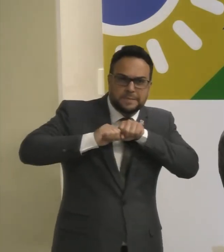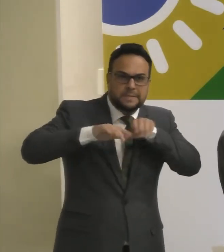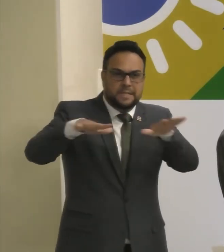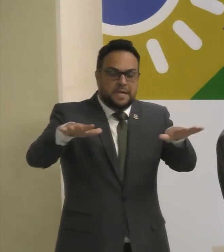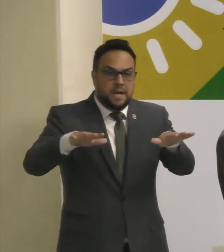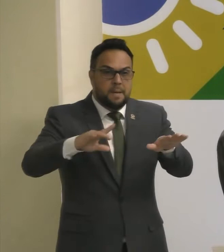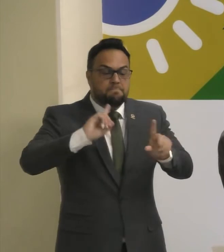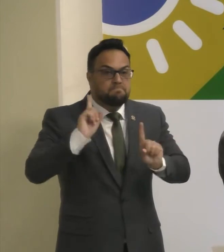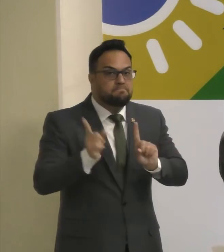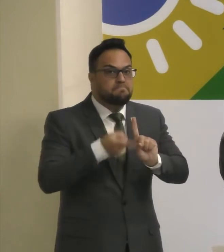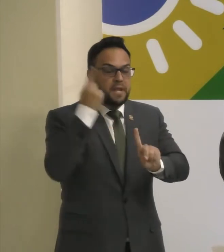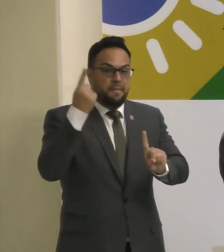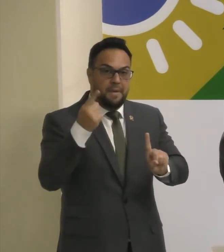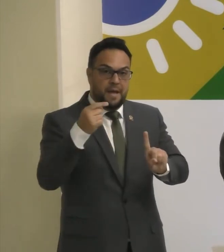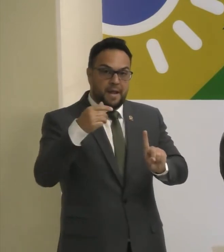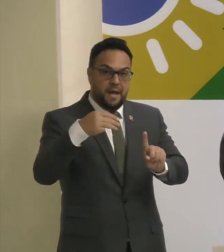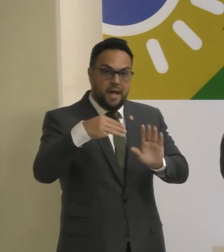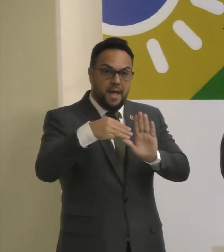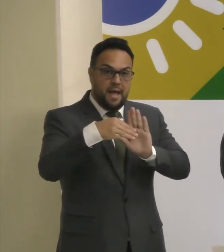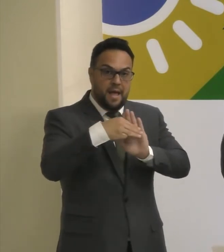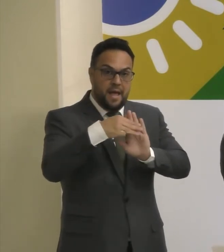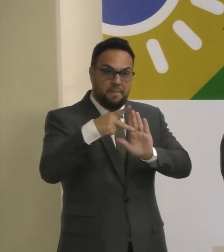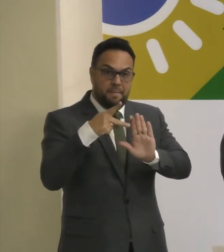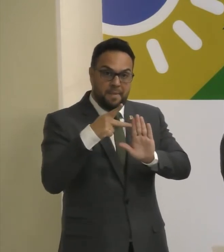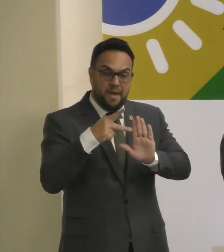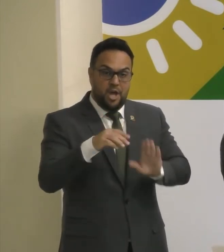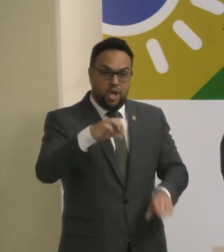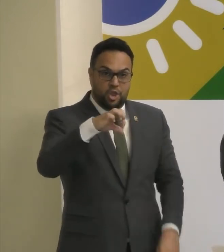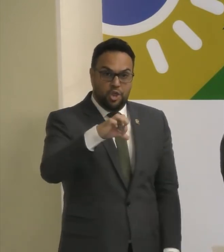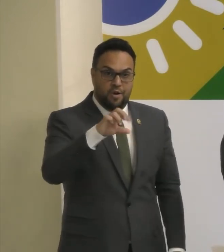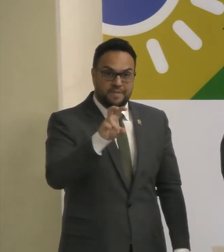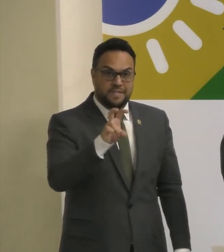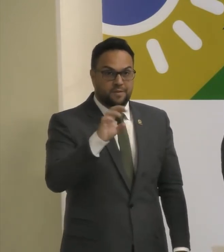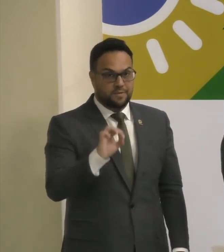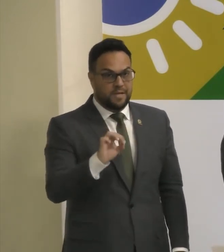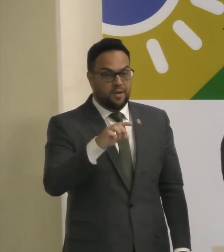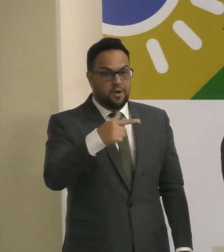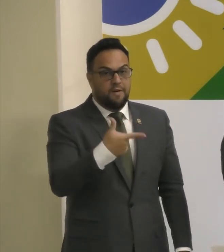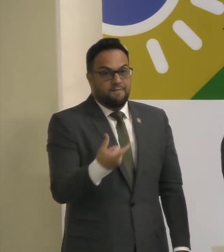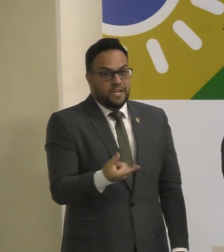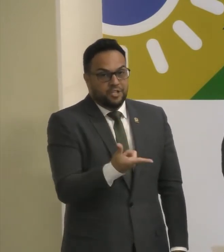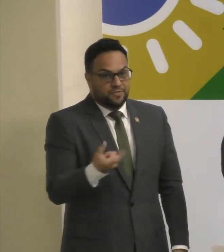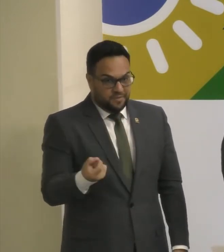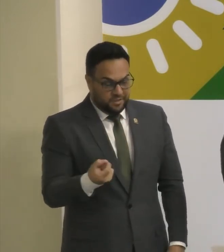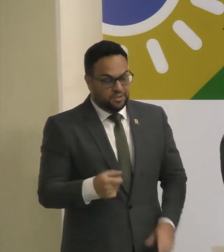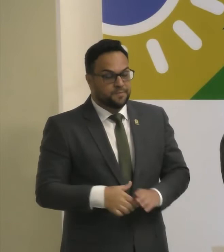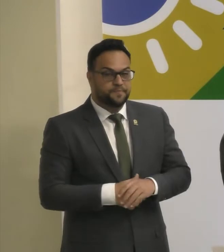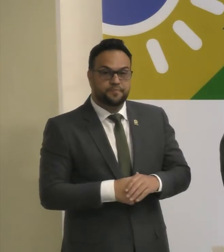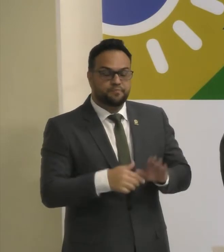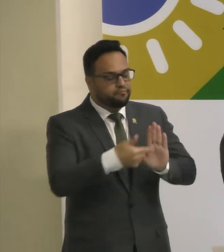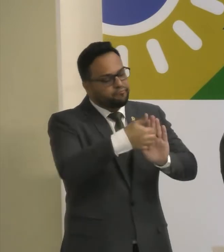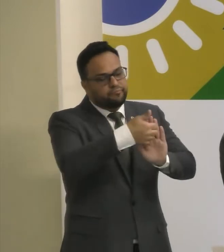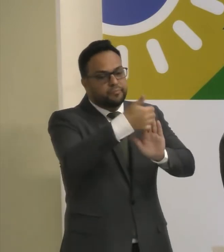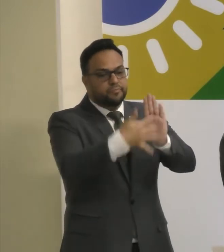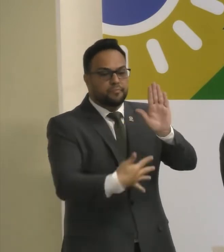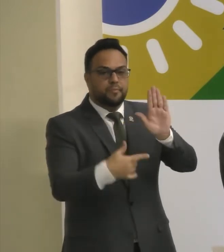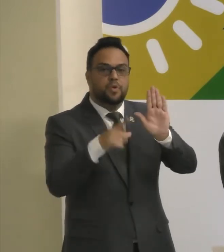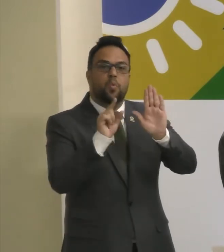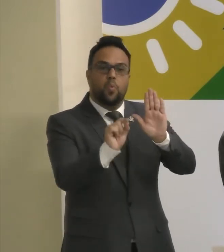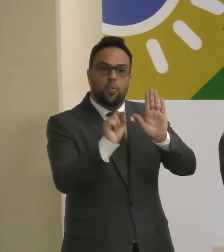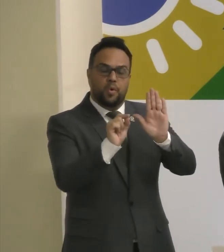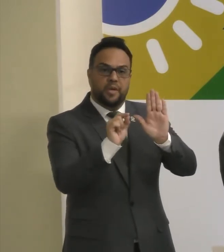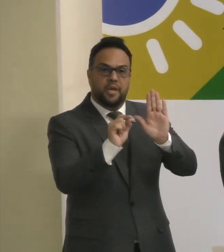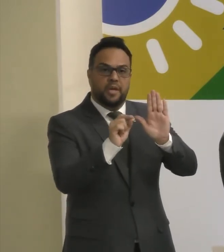do seu governo foi a medida provisória 950 de 2020, foi justamente para isentar